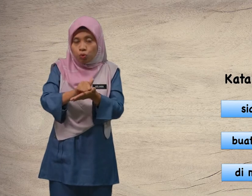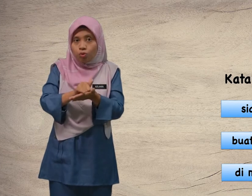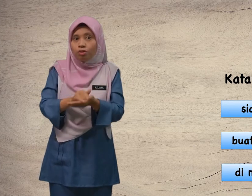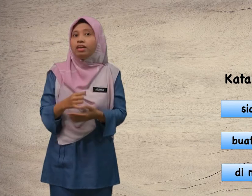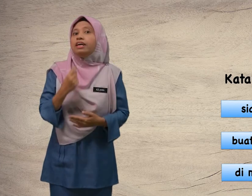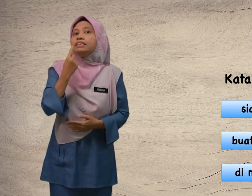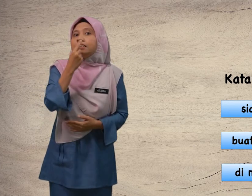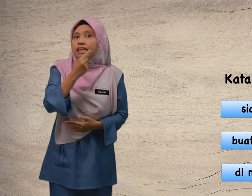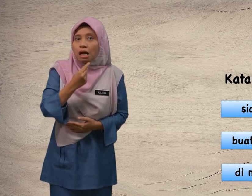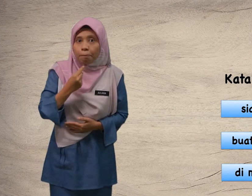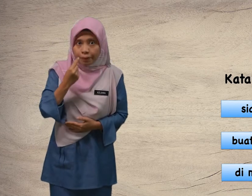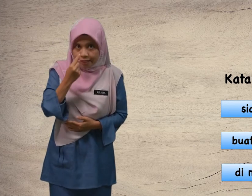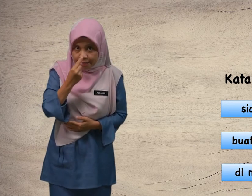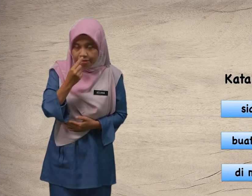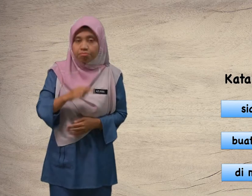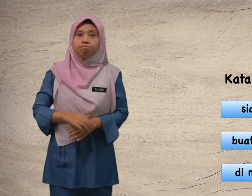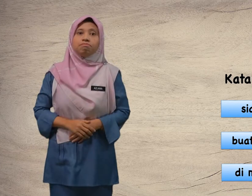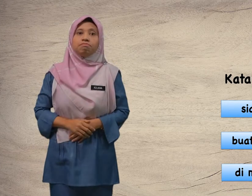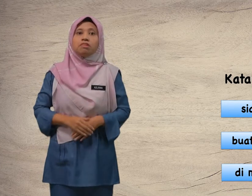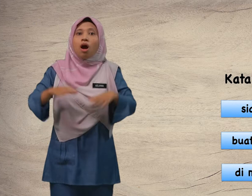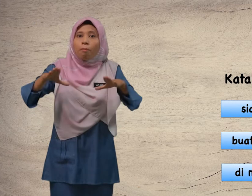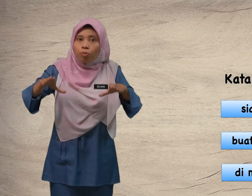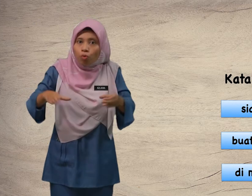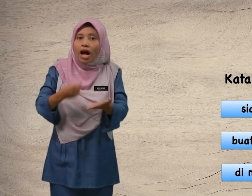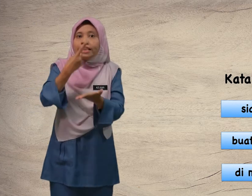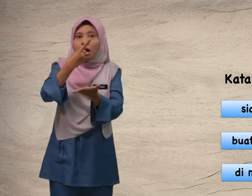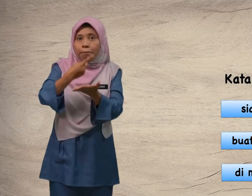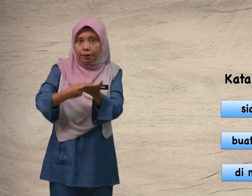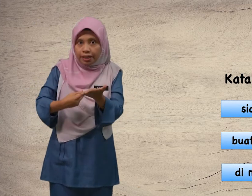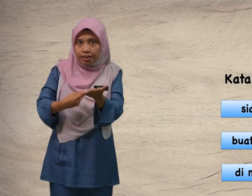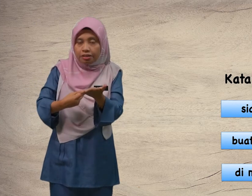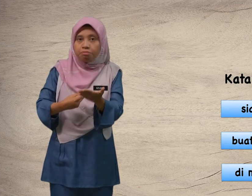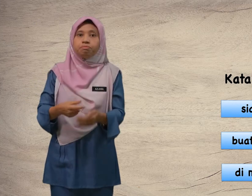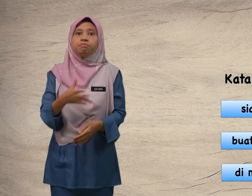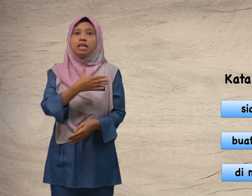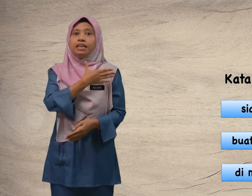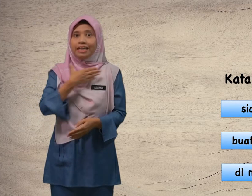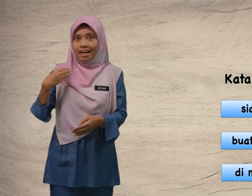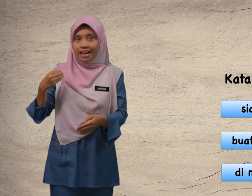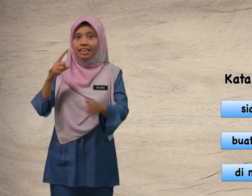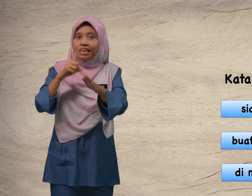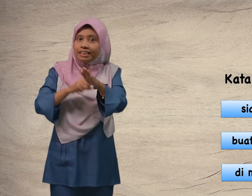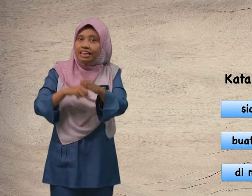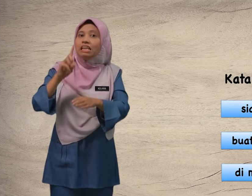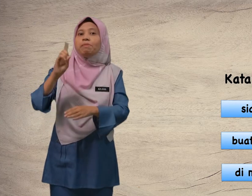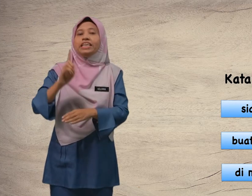Siapa, buat apa dan di mana?